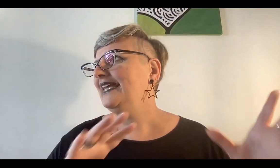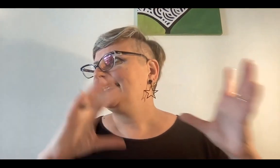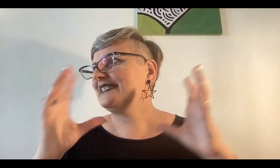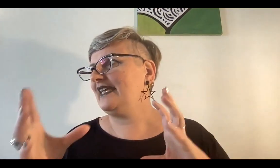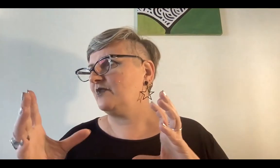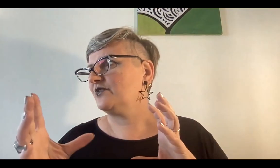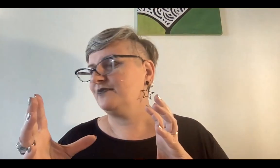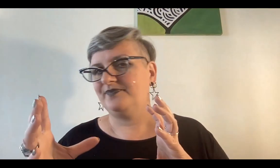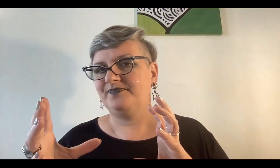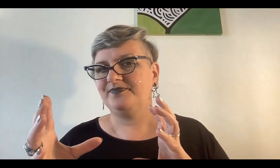Seguimos.